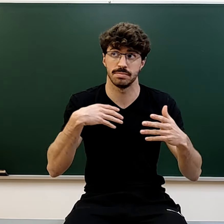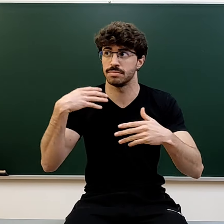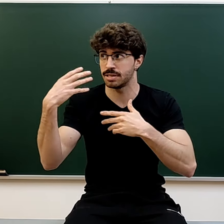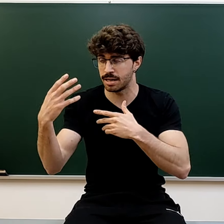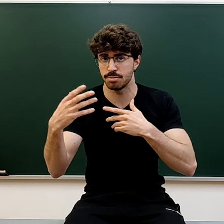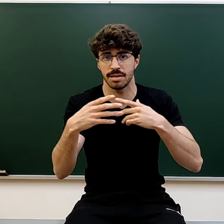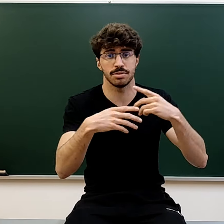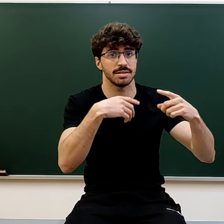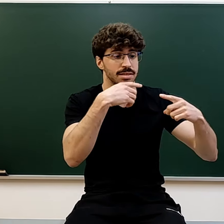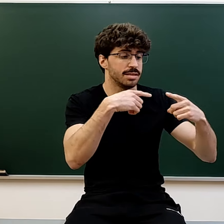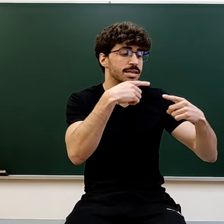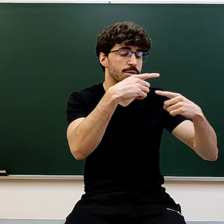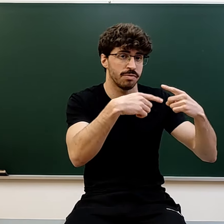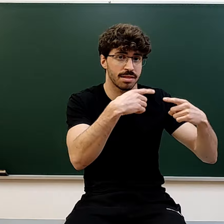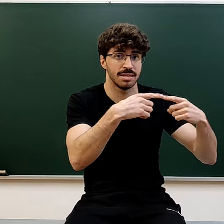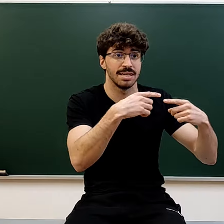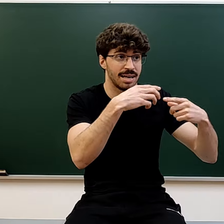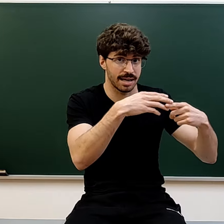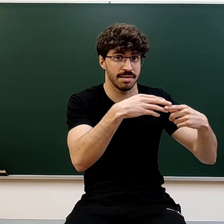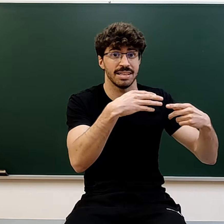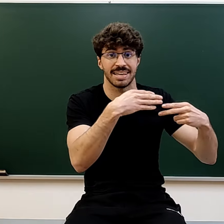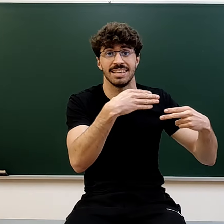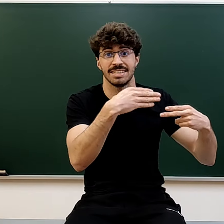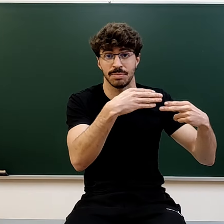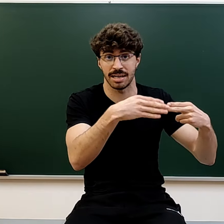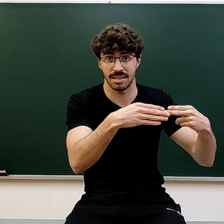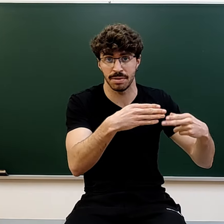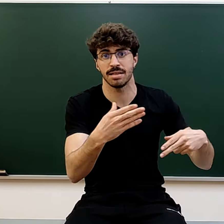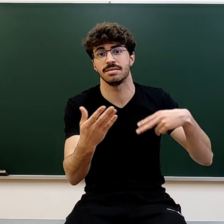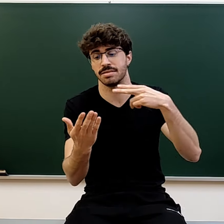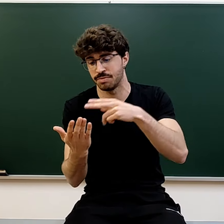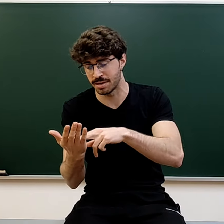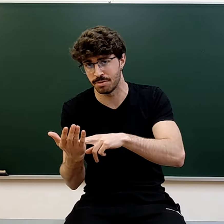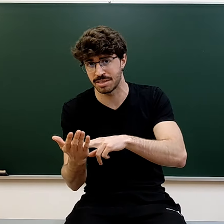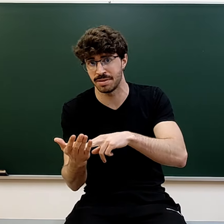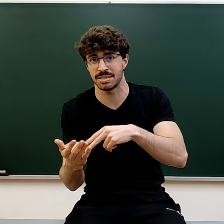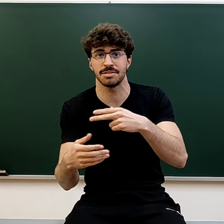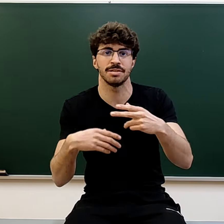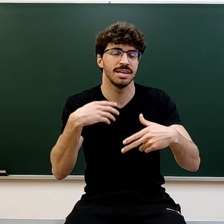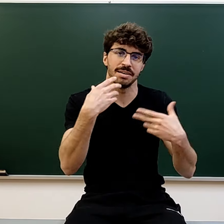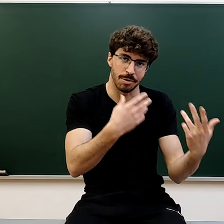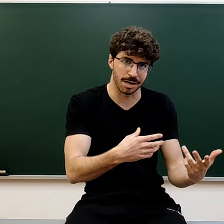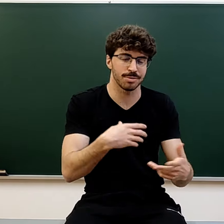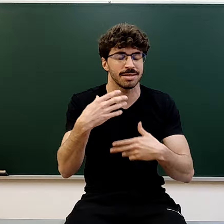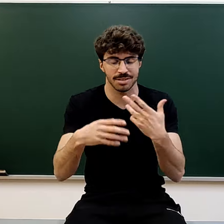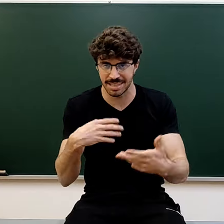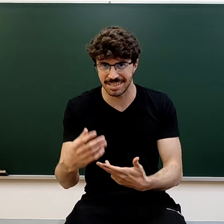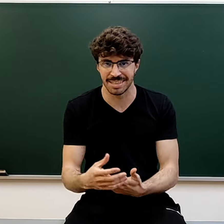salen resultados y eso refuerza la creencia de que eres de esa manera determinada de forma que vuelves a tomar más acción, mejoras resultados y así